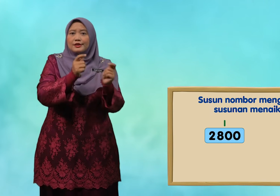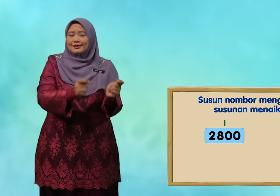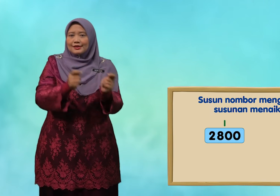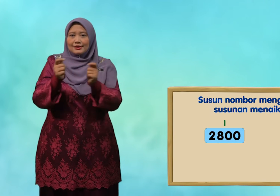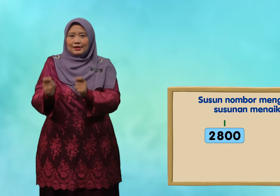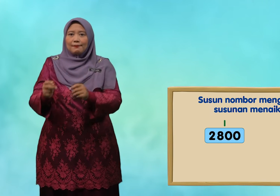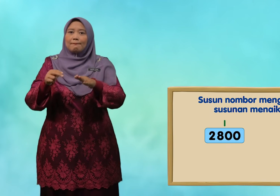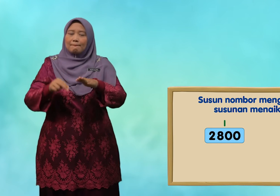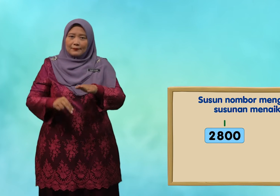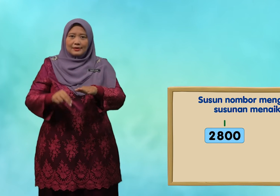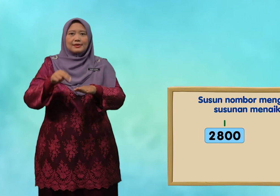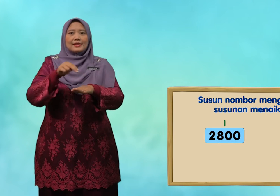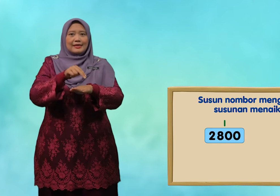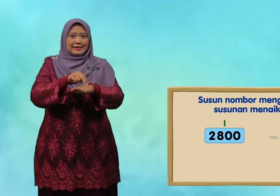tertib menaik.